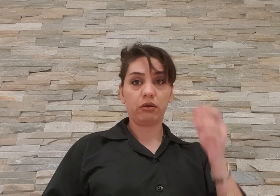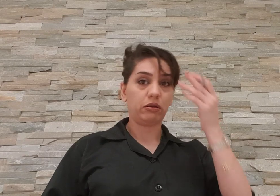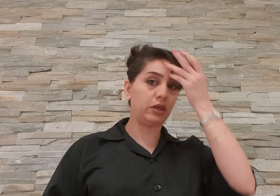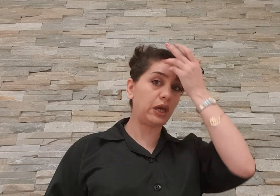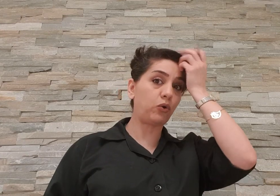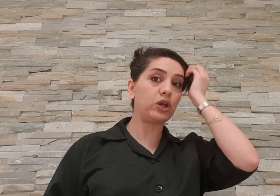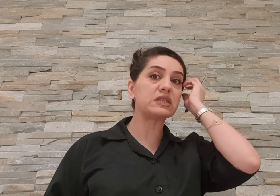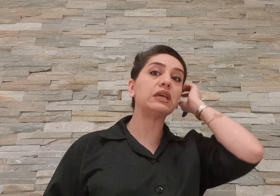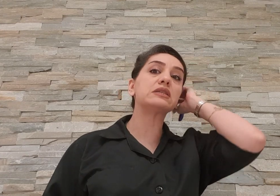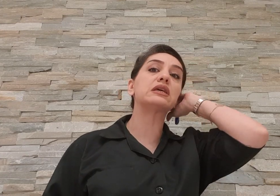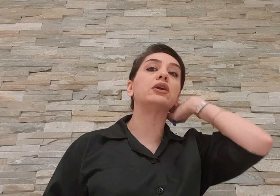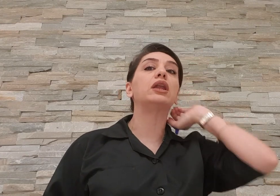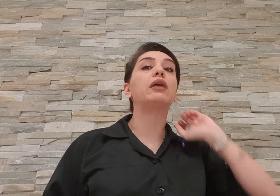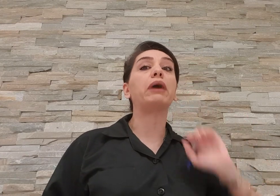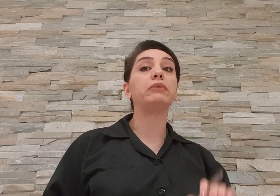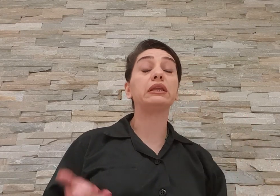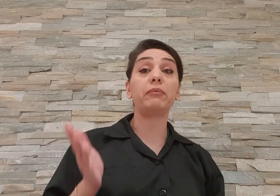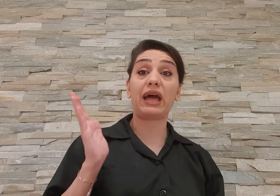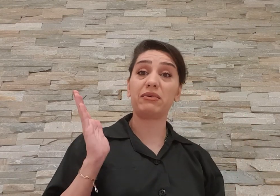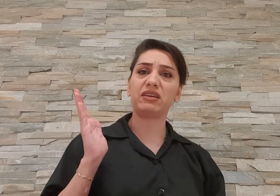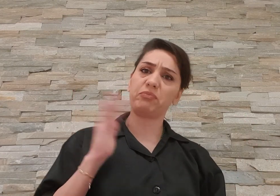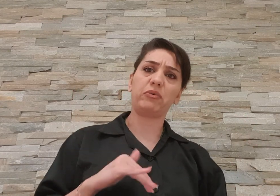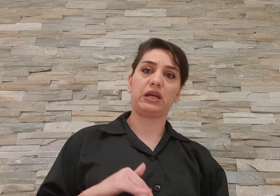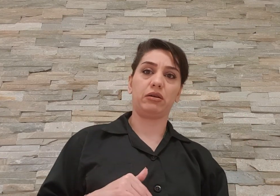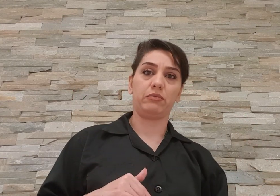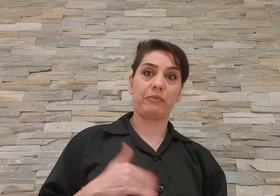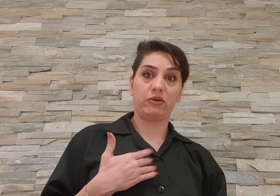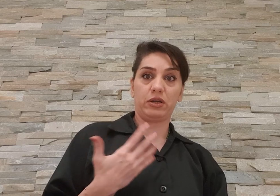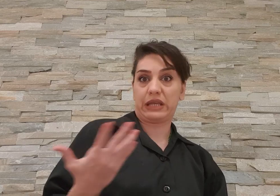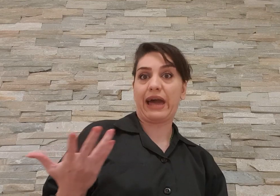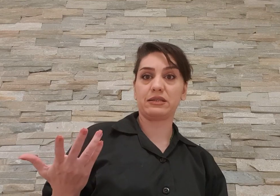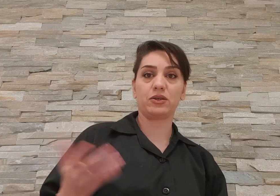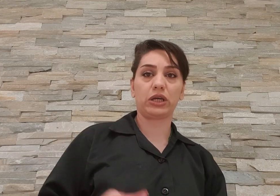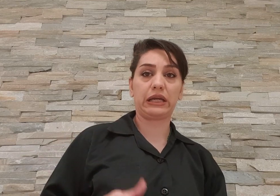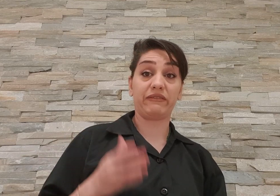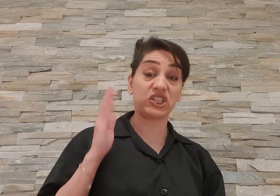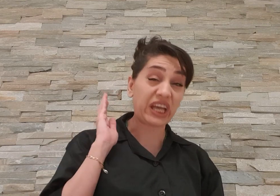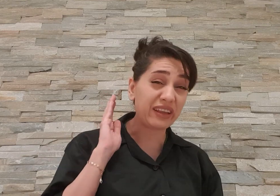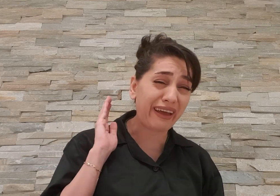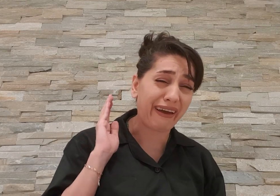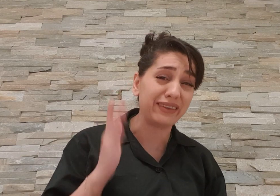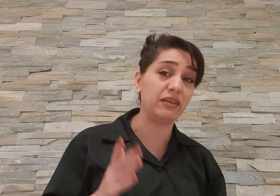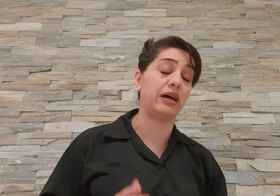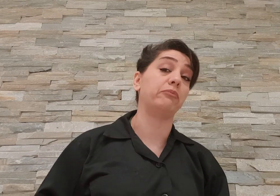دیگه خلاصه این سریاله رو من میدیدم البته که بمانت حالا به من با حال تنز نگاه کردم و چقدر خندیدم